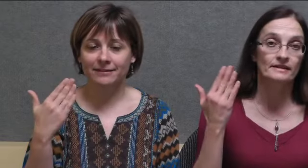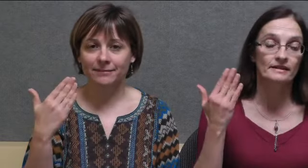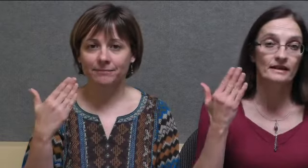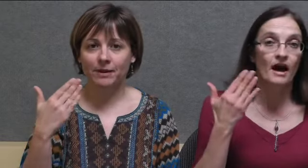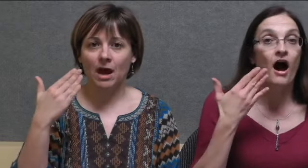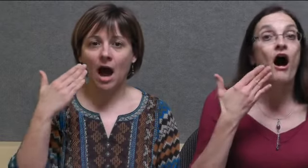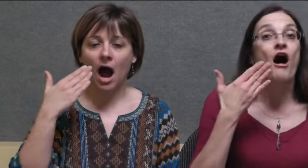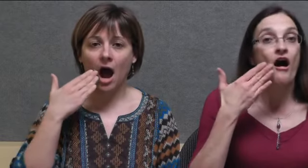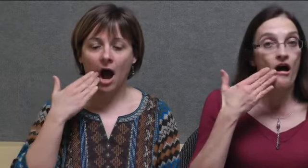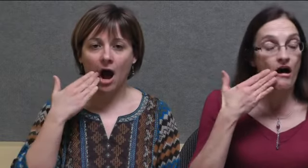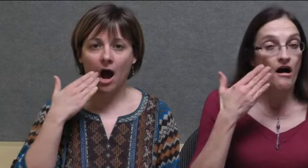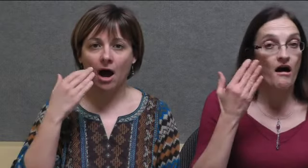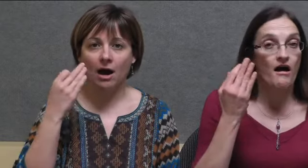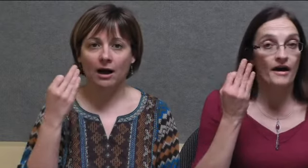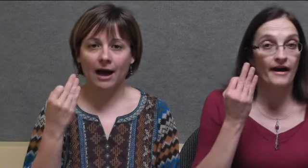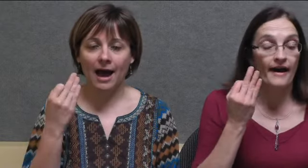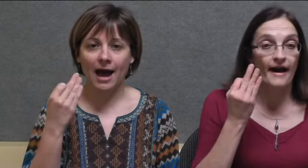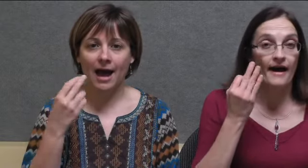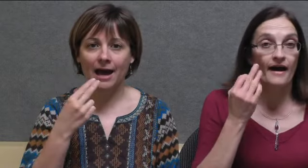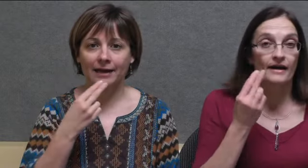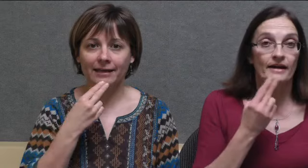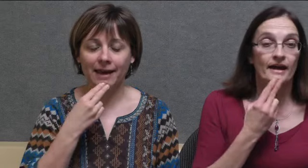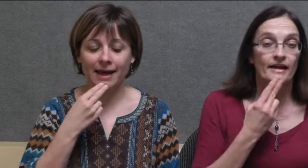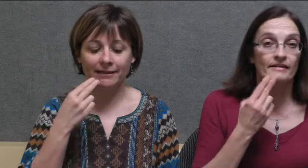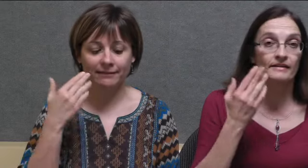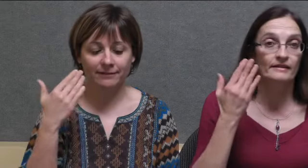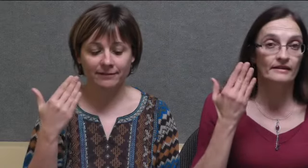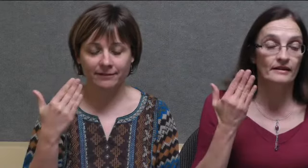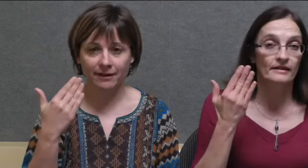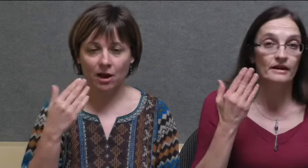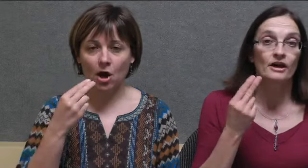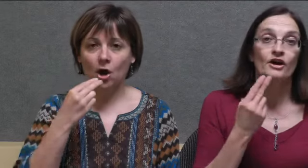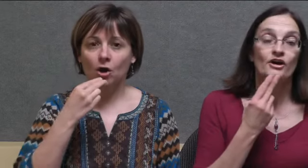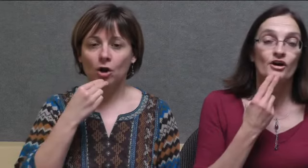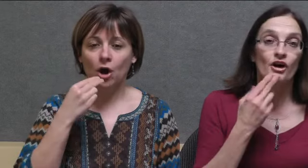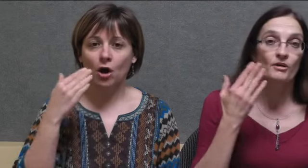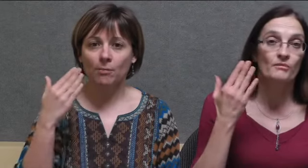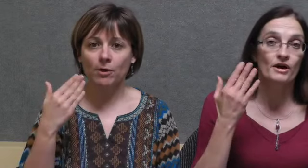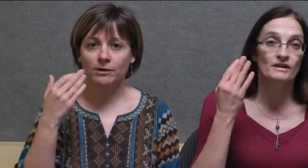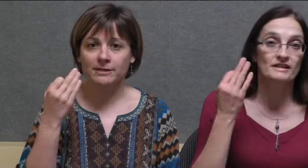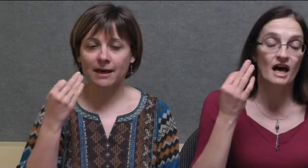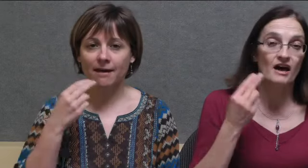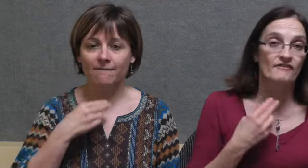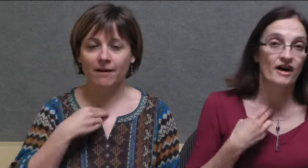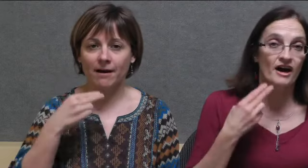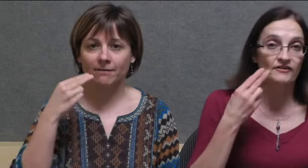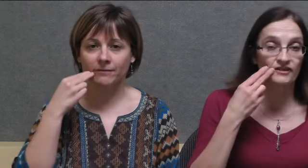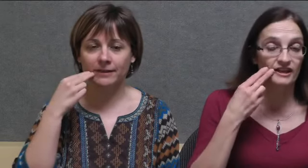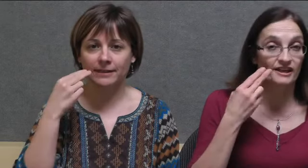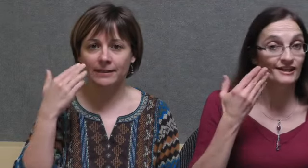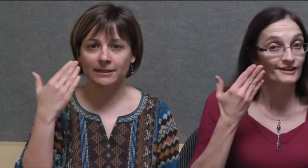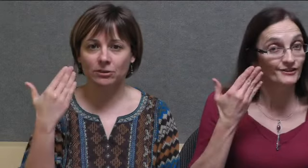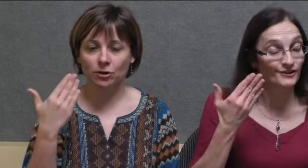en motoneige, comme ça va vite,